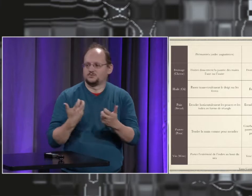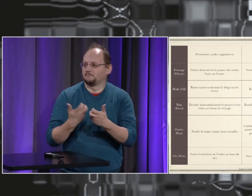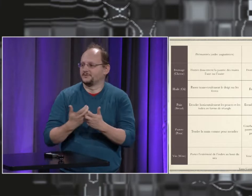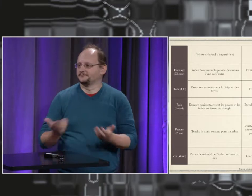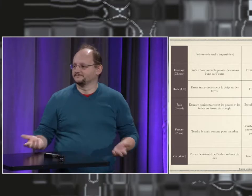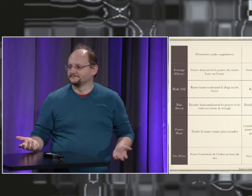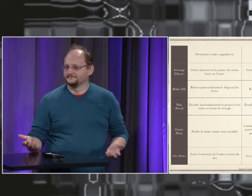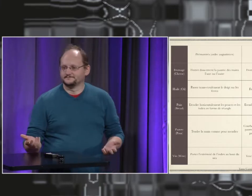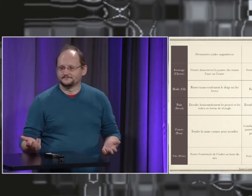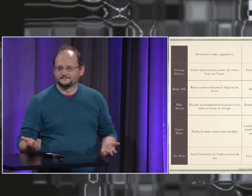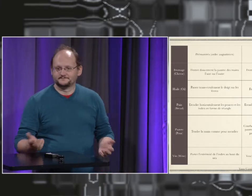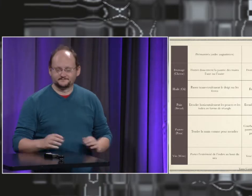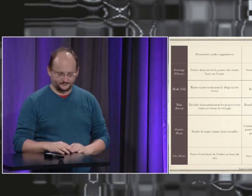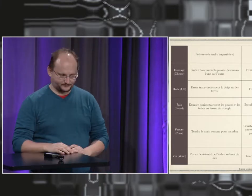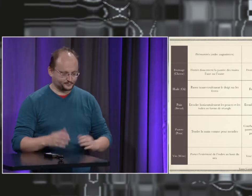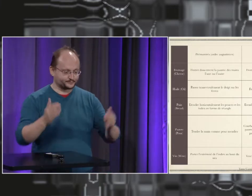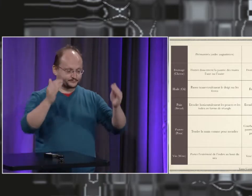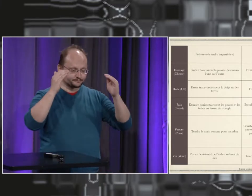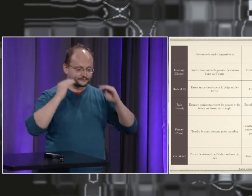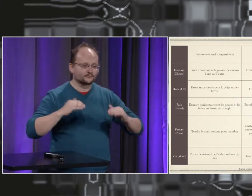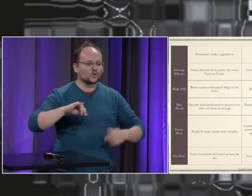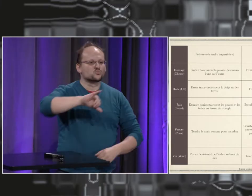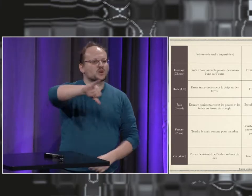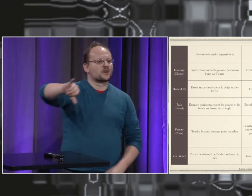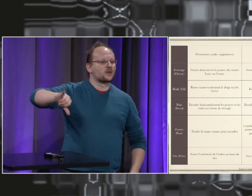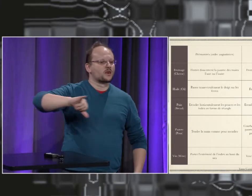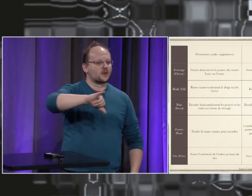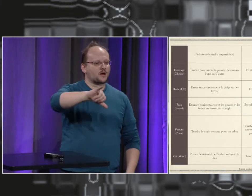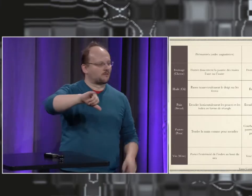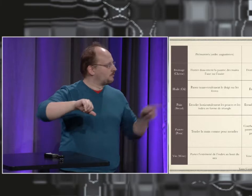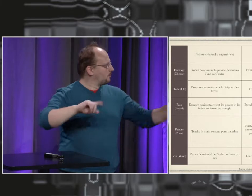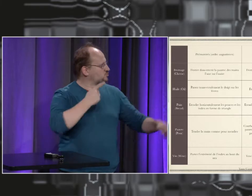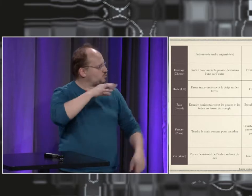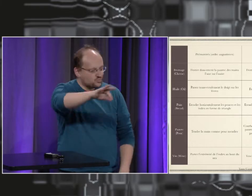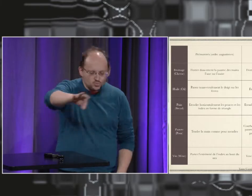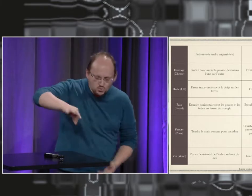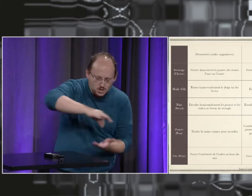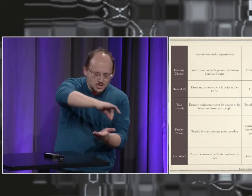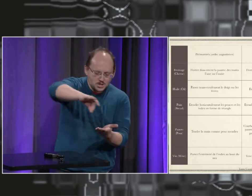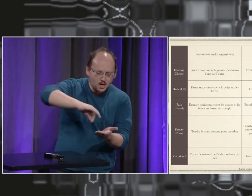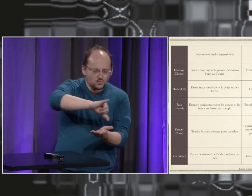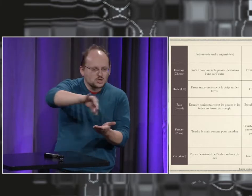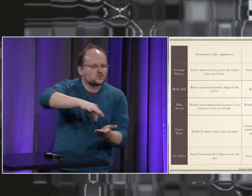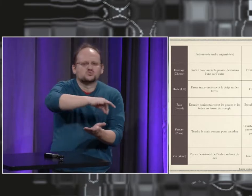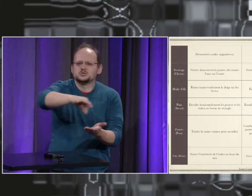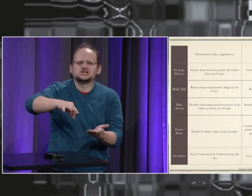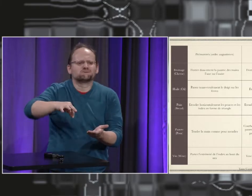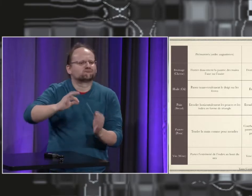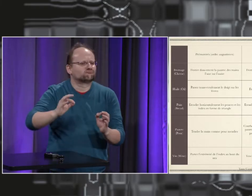ces symboles de la noblesse au quotidien. Ils étaient plutôt répandus au Moyen-Âge. Huile, pareil, huile,